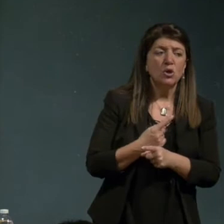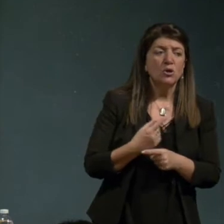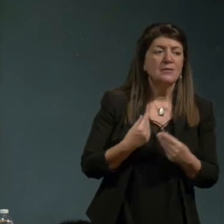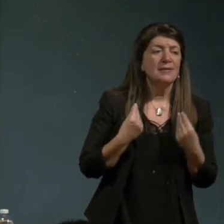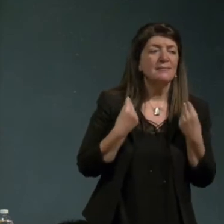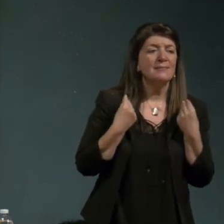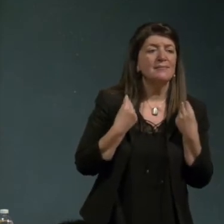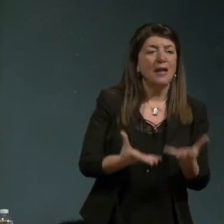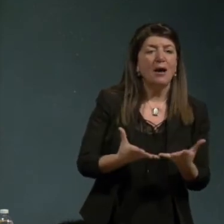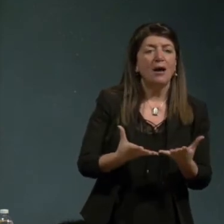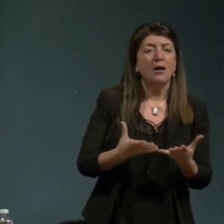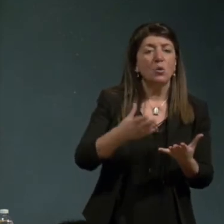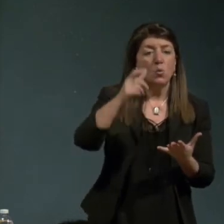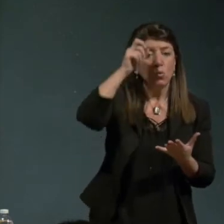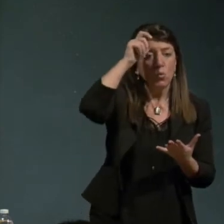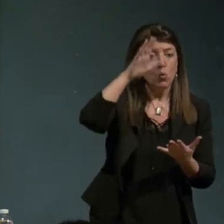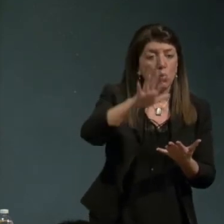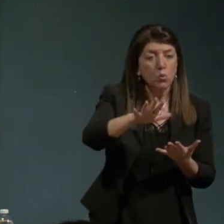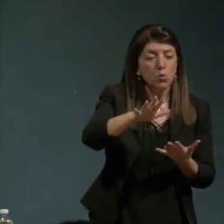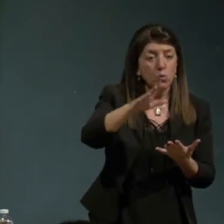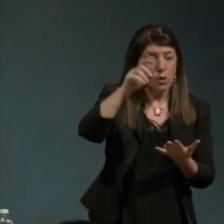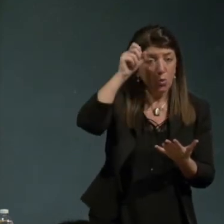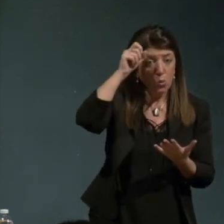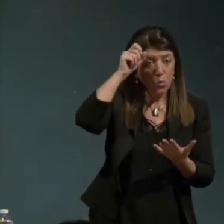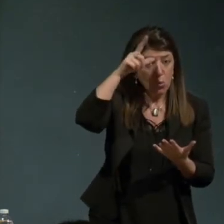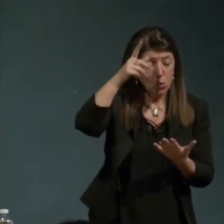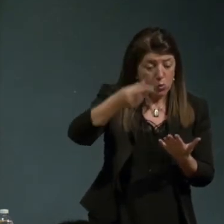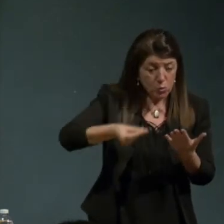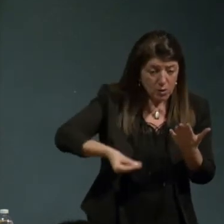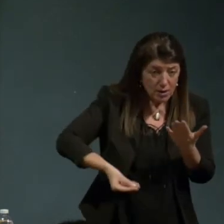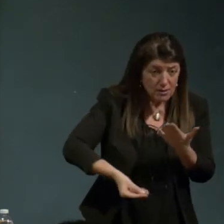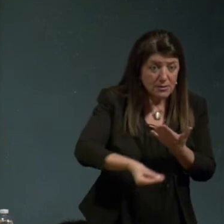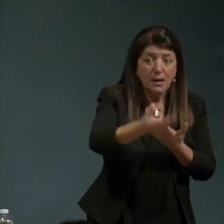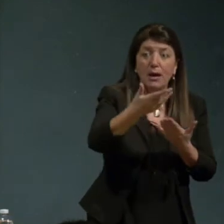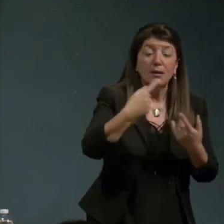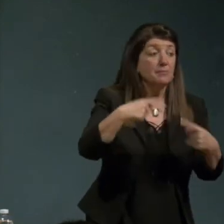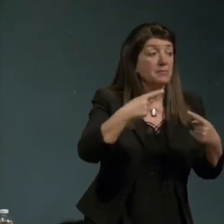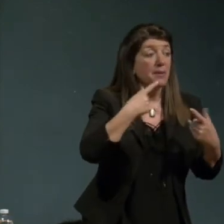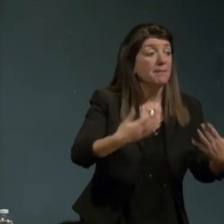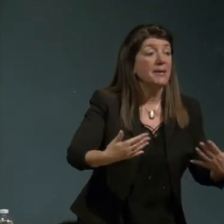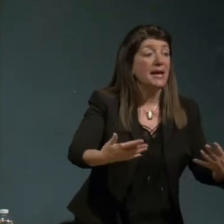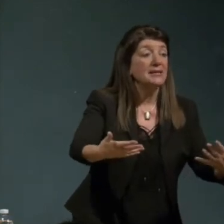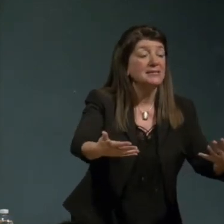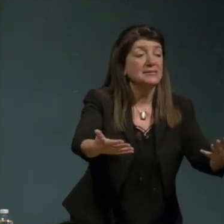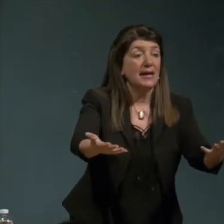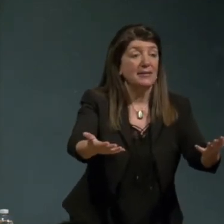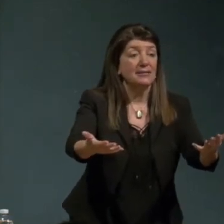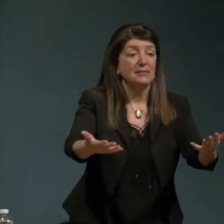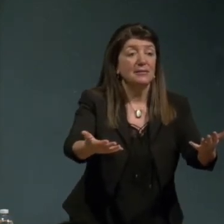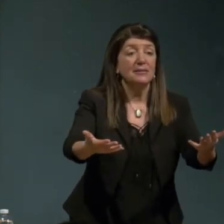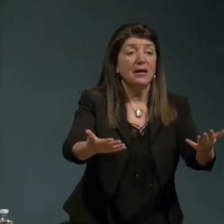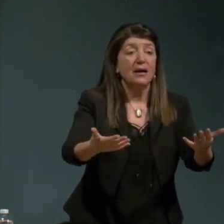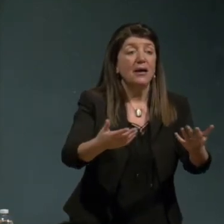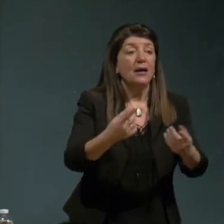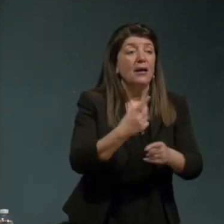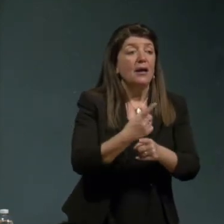cultura al presente e do di presentificare il presente con le necessità